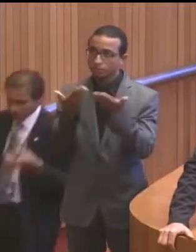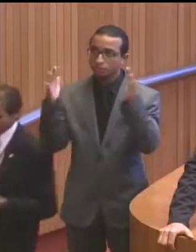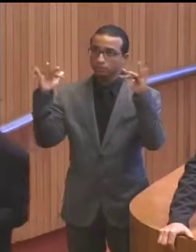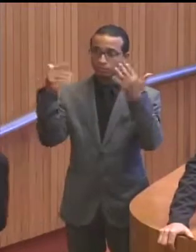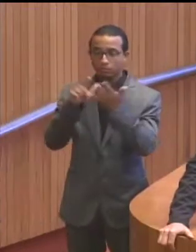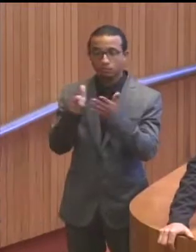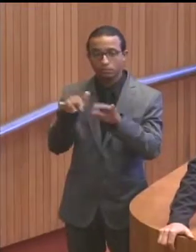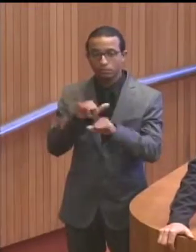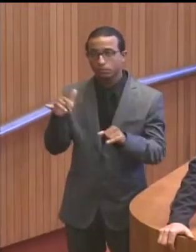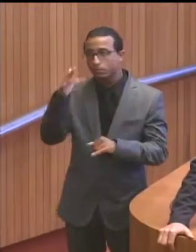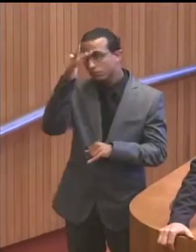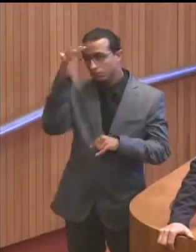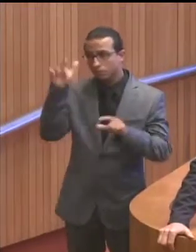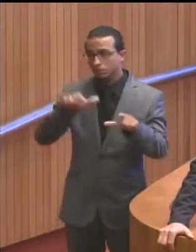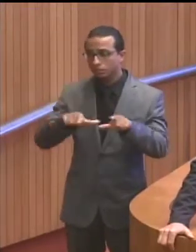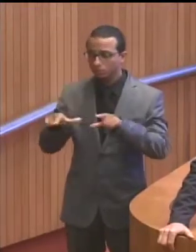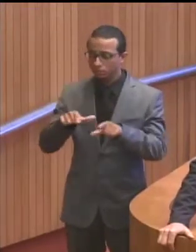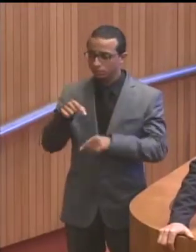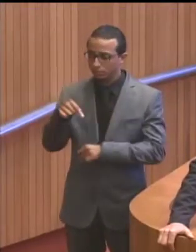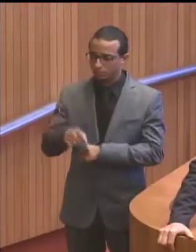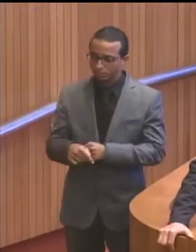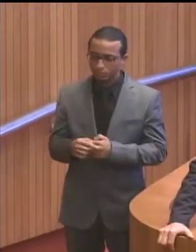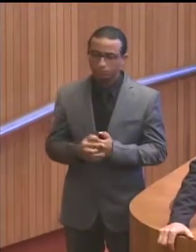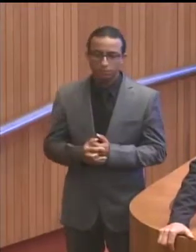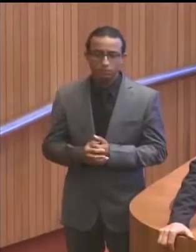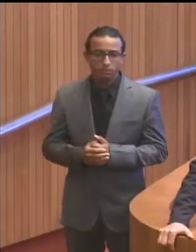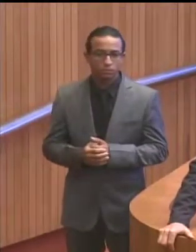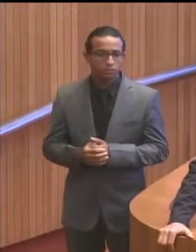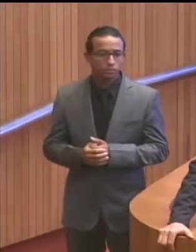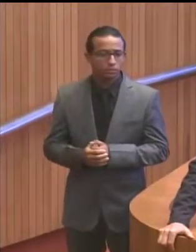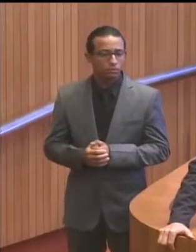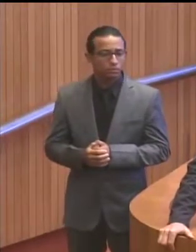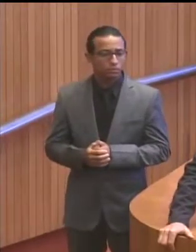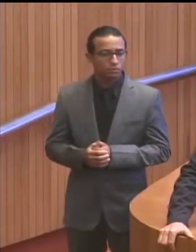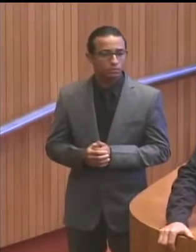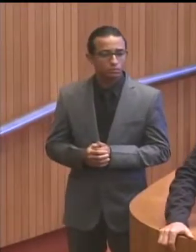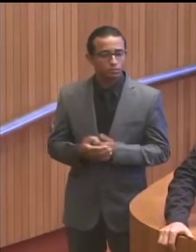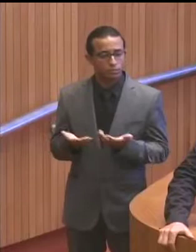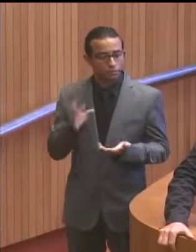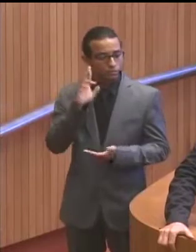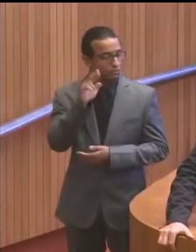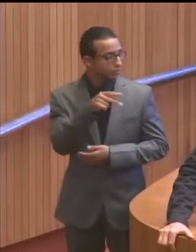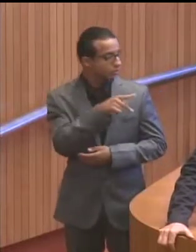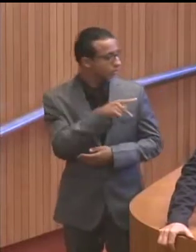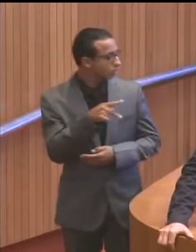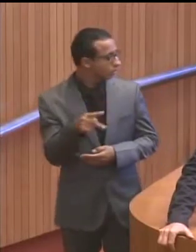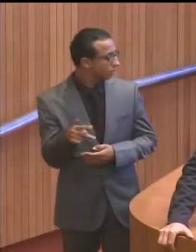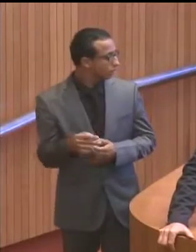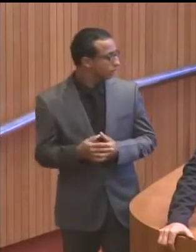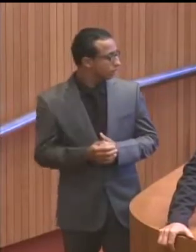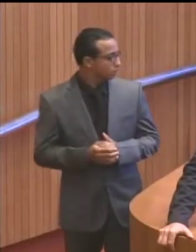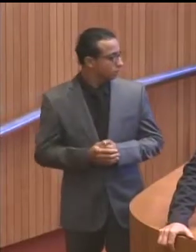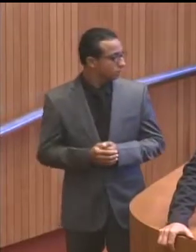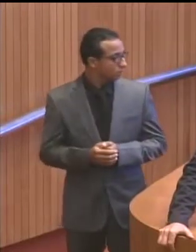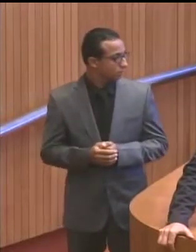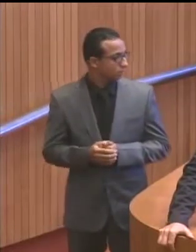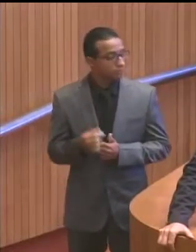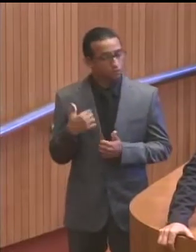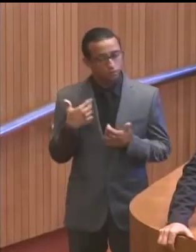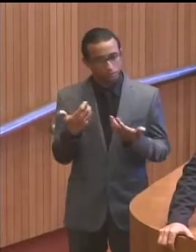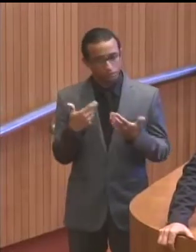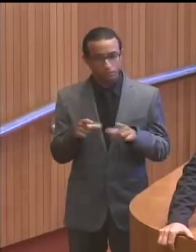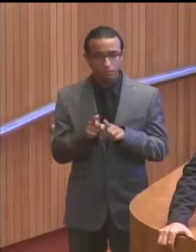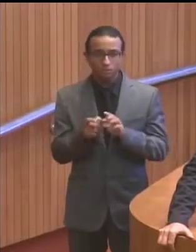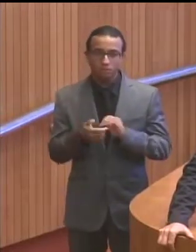imprensa, senhores servidores, presidente, eu quero também